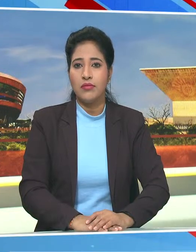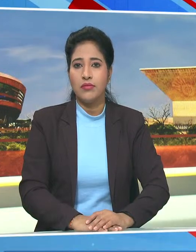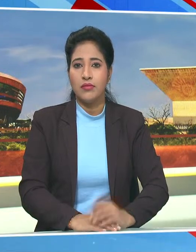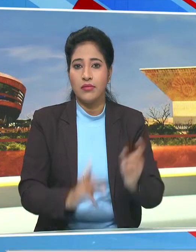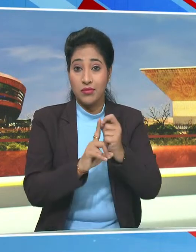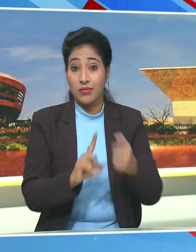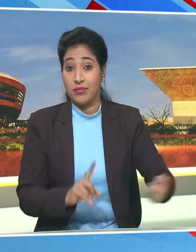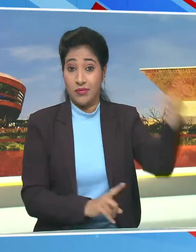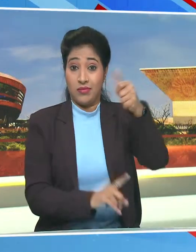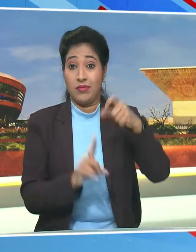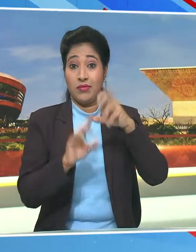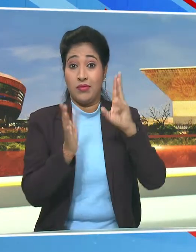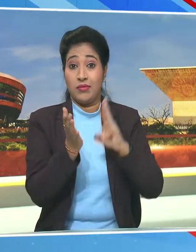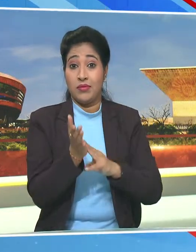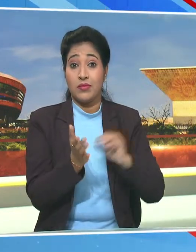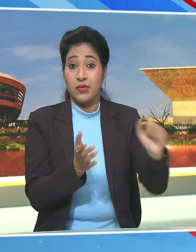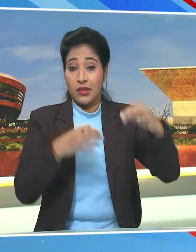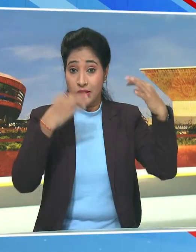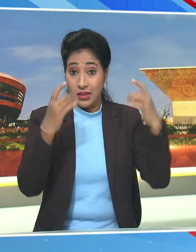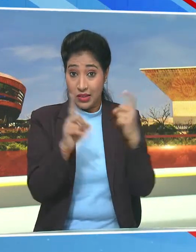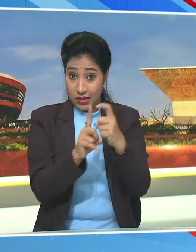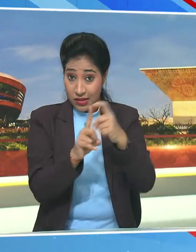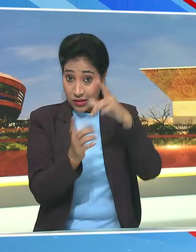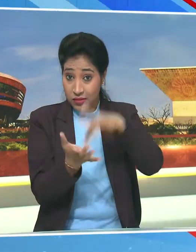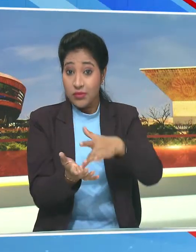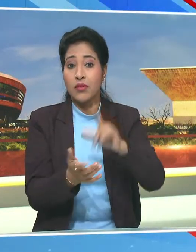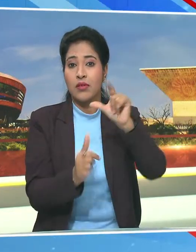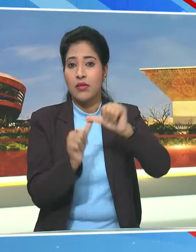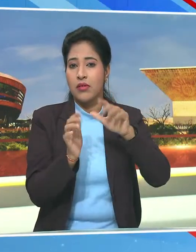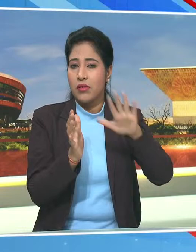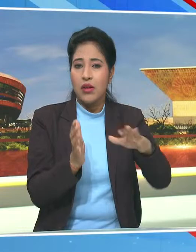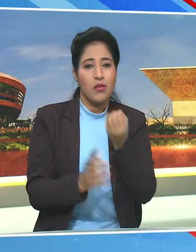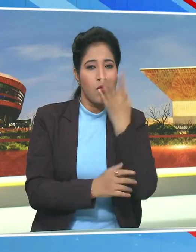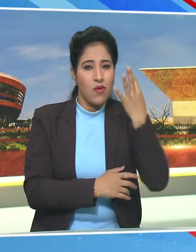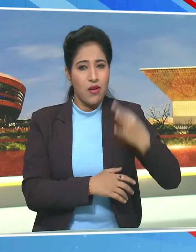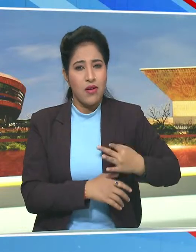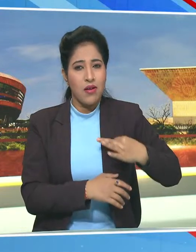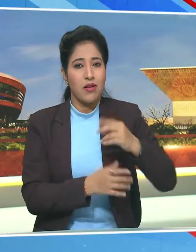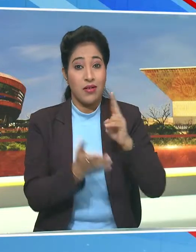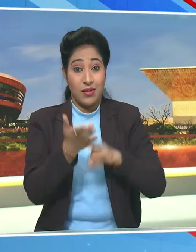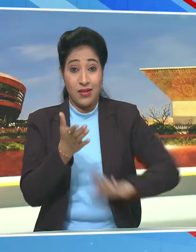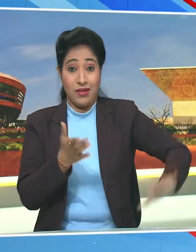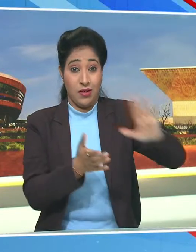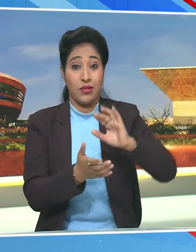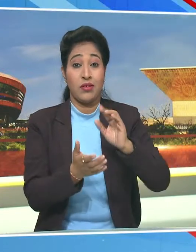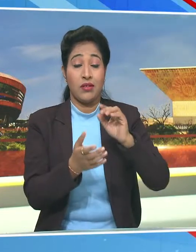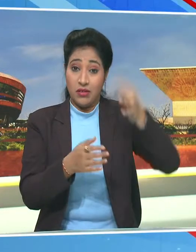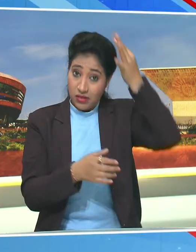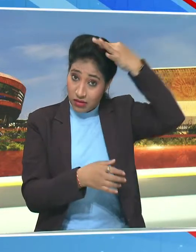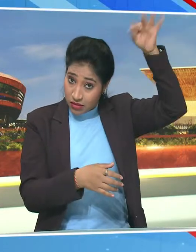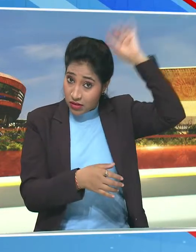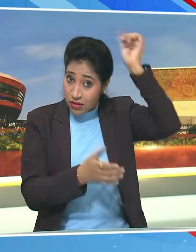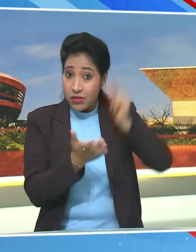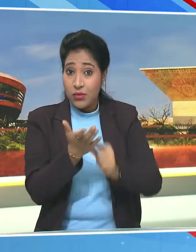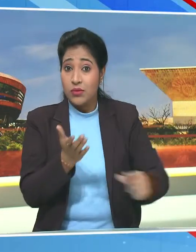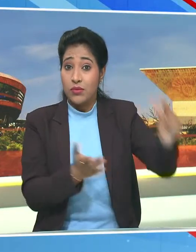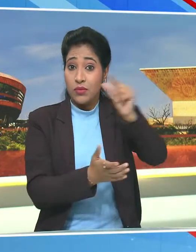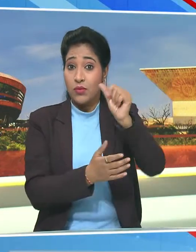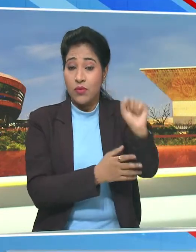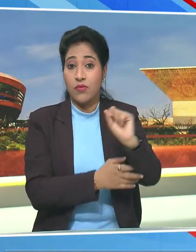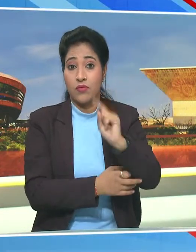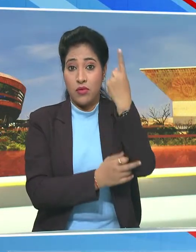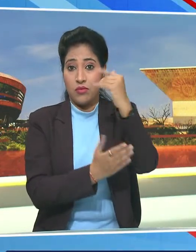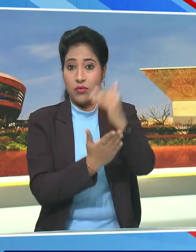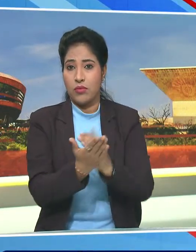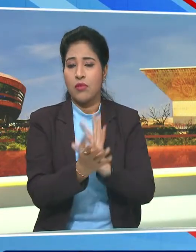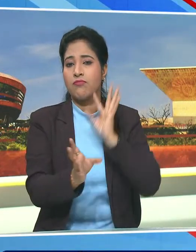राश्पती द्रॉबदी मुर्मु ने दिल्ली में शिलाल बहादुर शास्त्री राश्टिय संस्कृत विश्विद्याले के पहले दिक्षान सम्हारों को